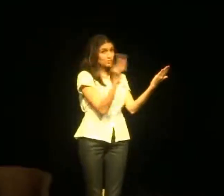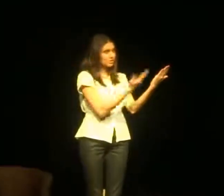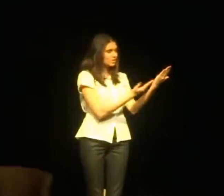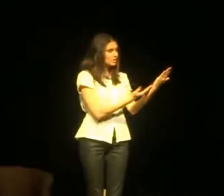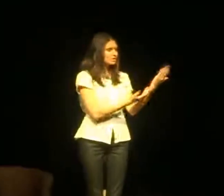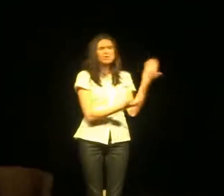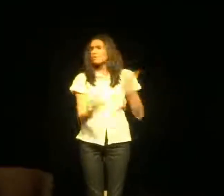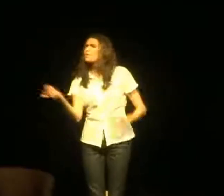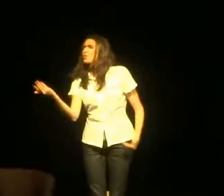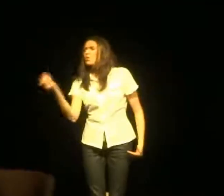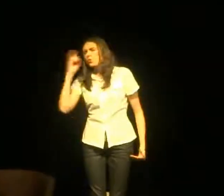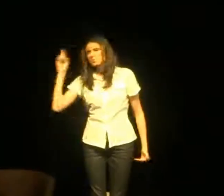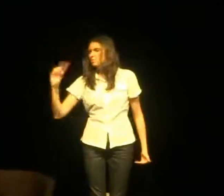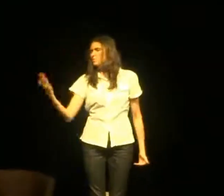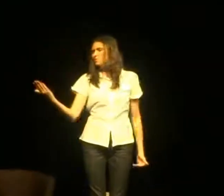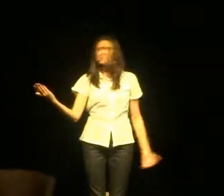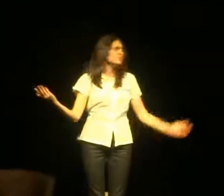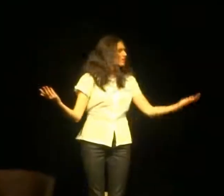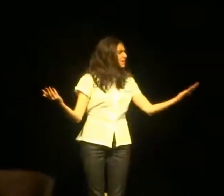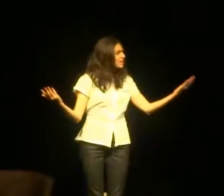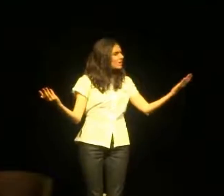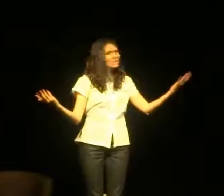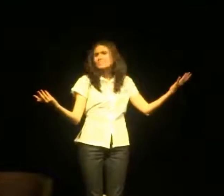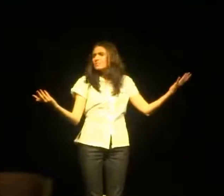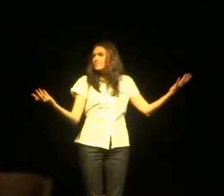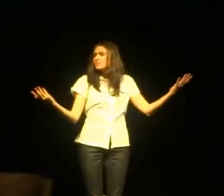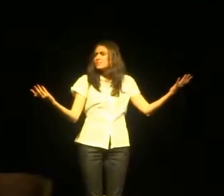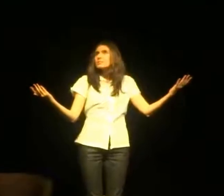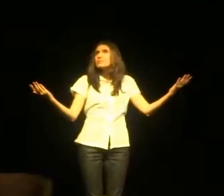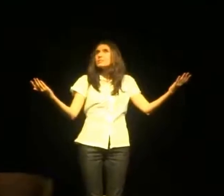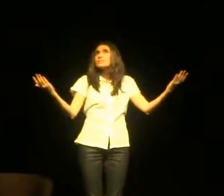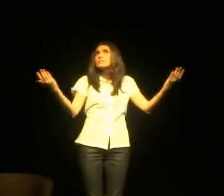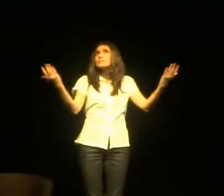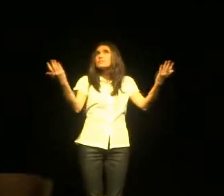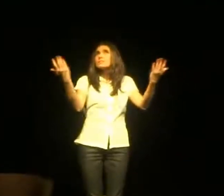Mais tu ne sais pas si tu es quoi